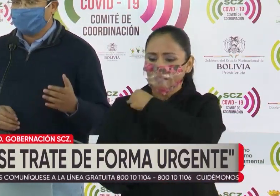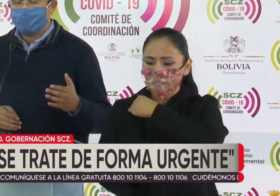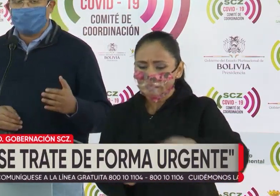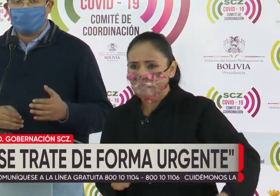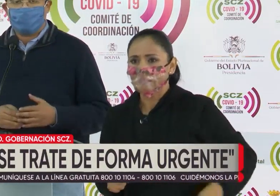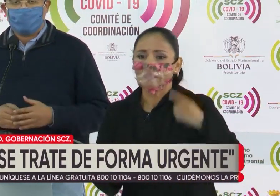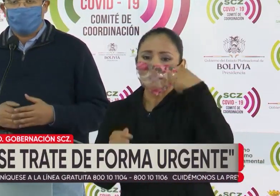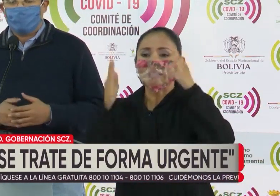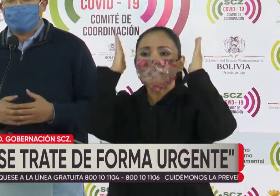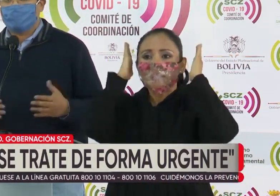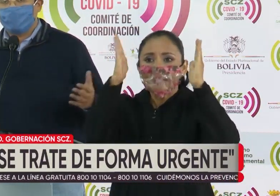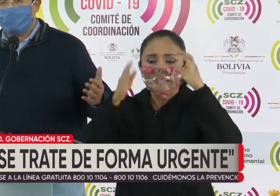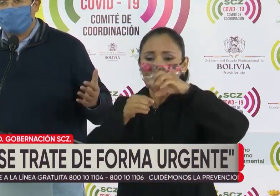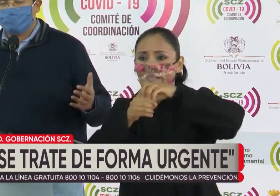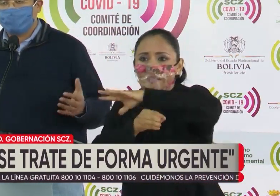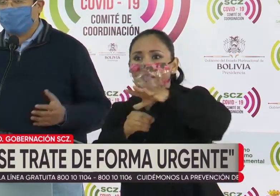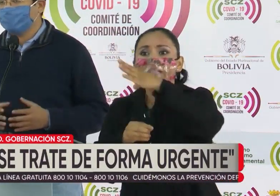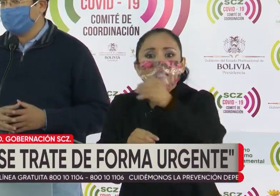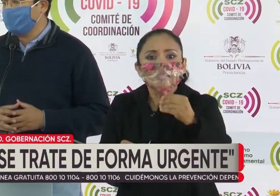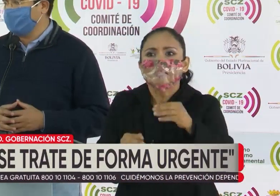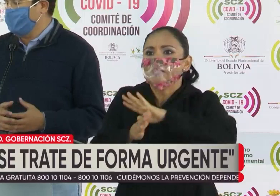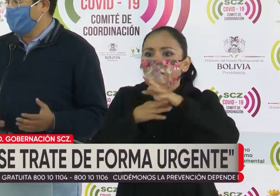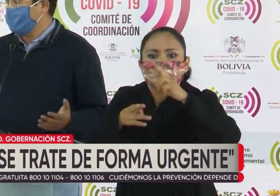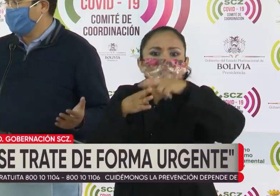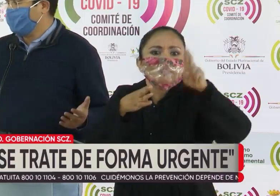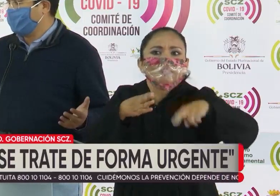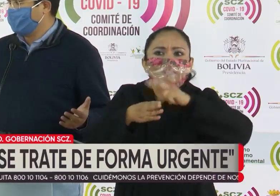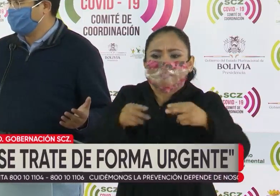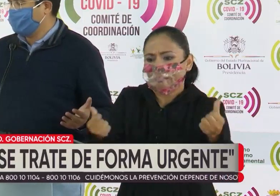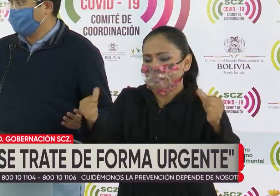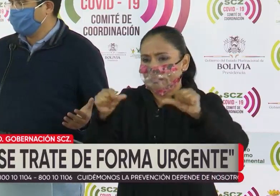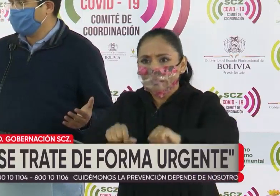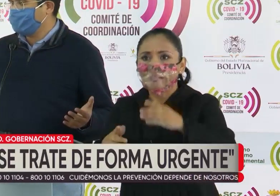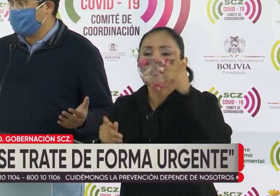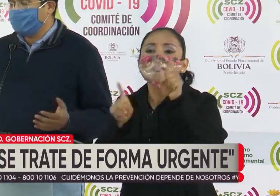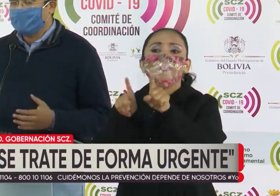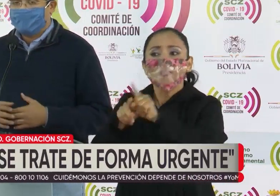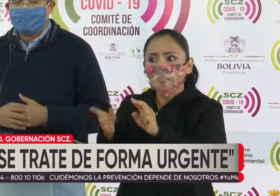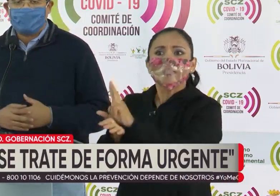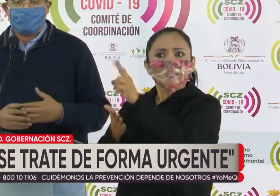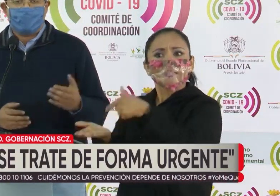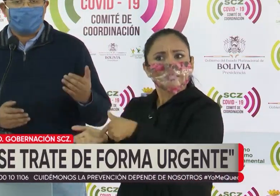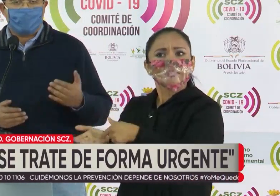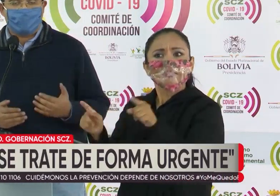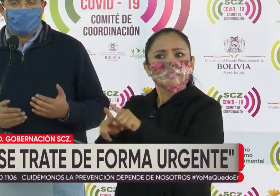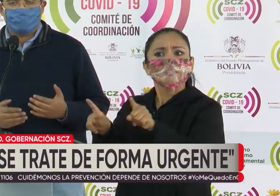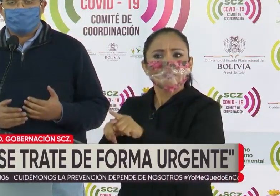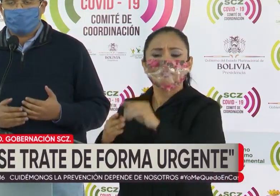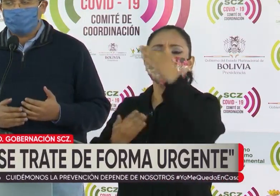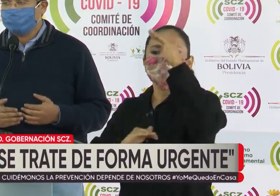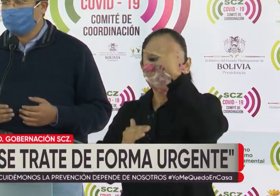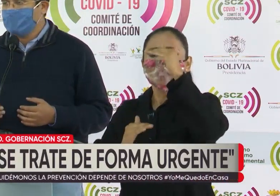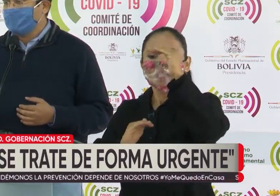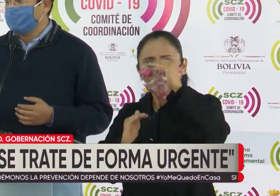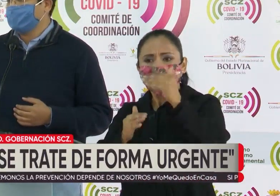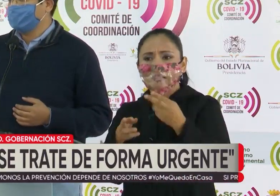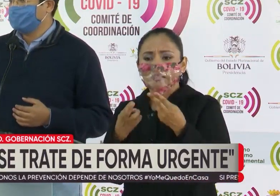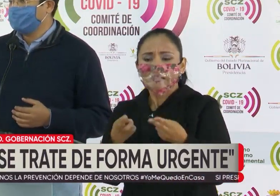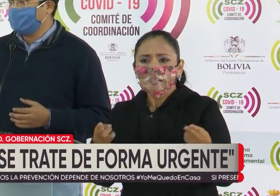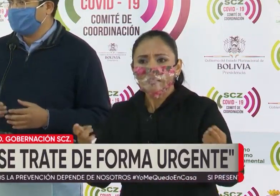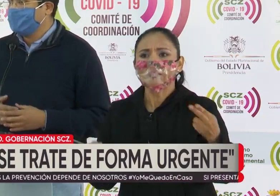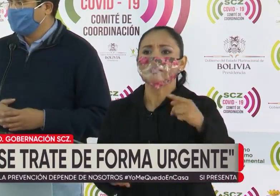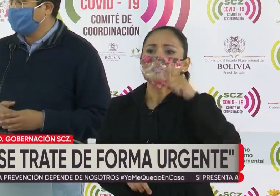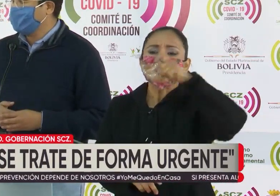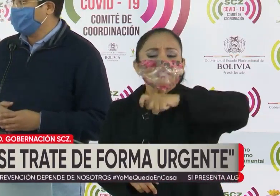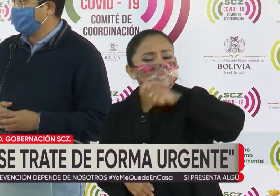para atender el coronavirus y también las consecuencias de ello, como en el caso de las universidades, que también han mermado sus recursos y se